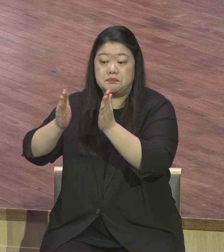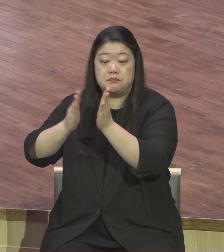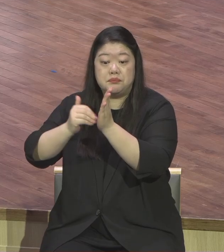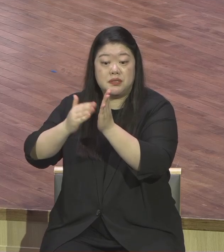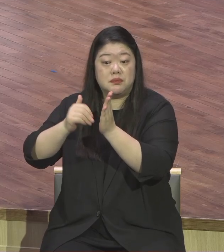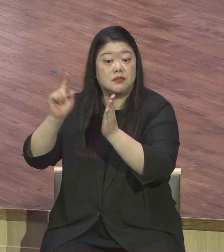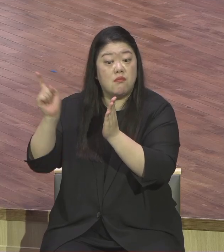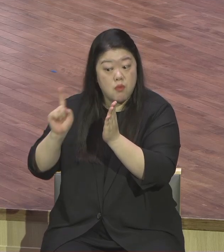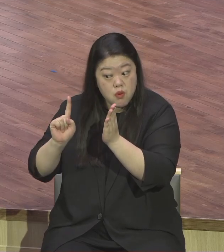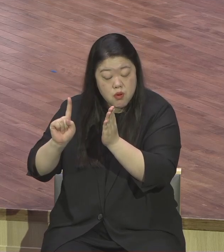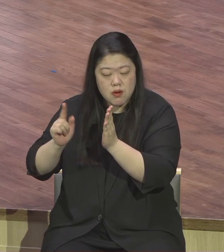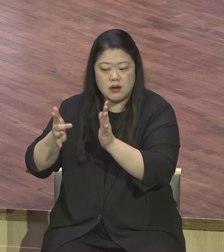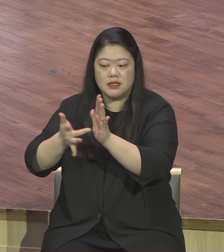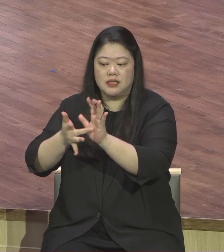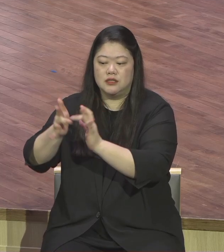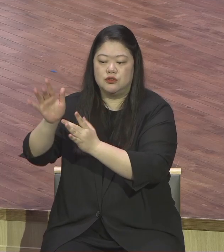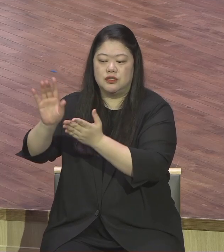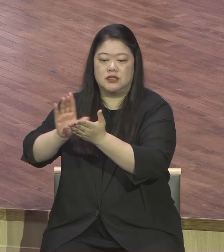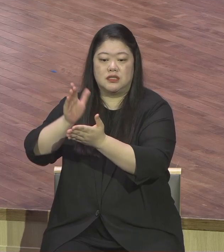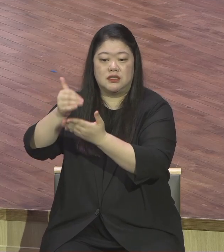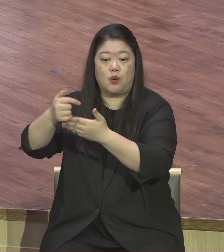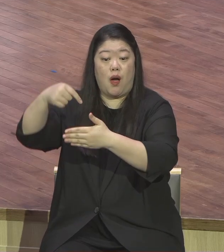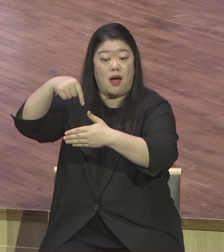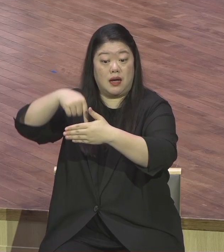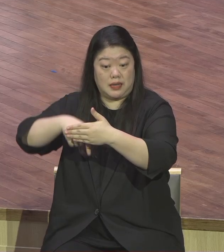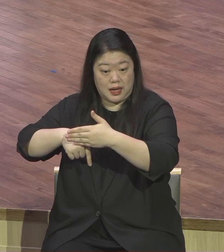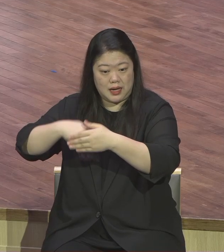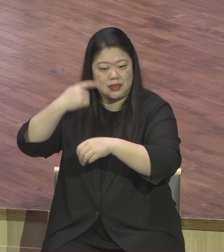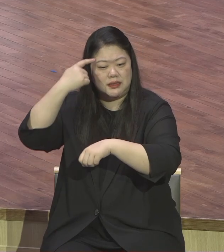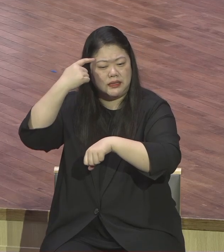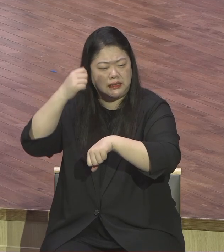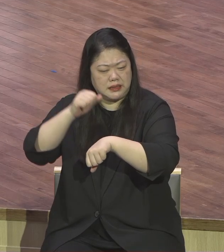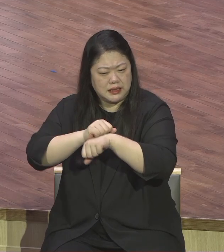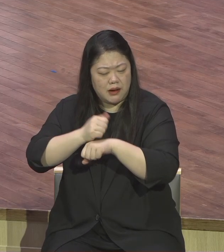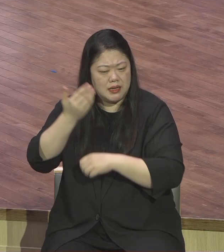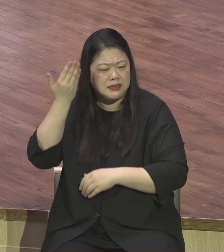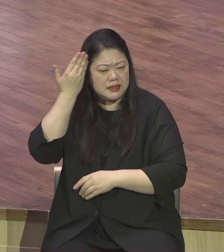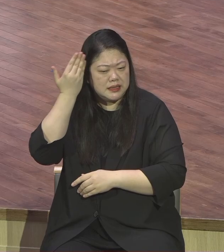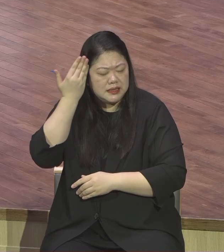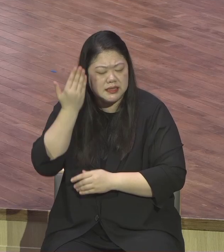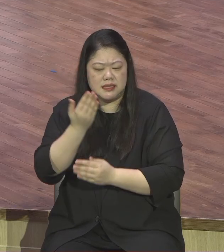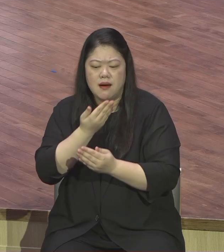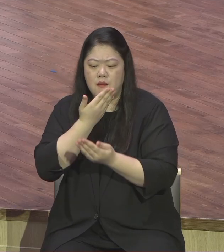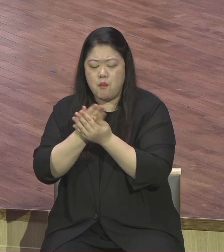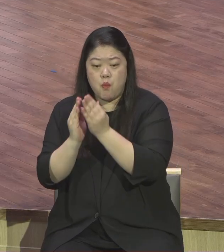예수 안에 지혜와 지식의 부화가 감추어져 있다